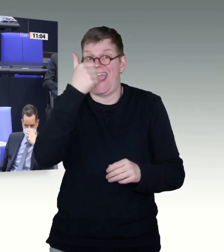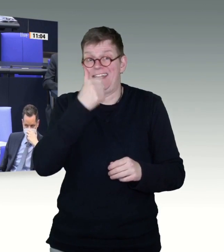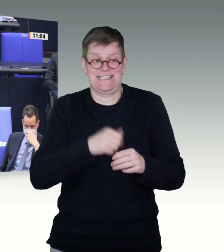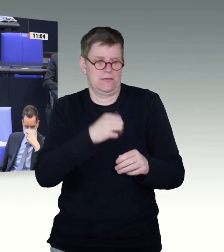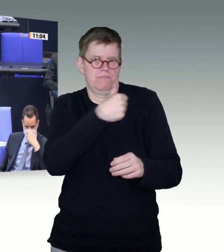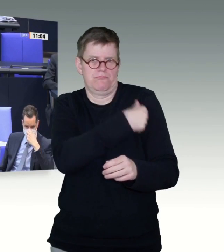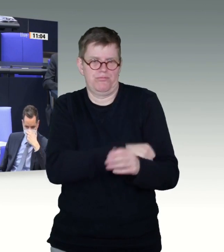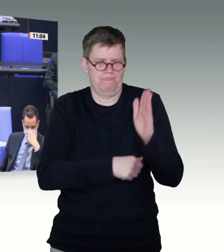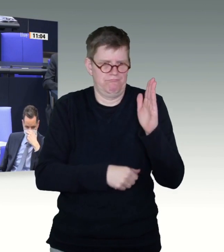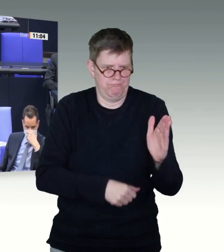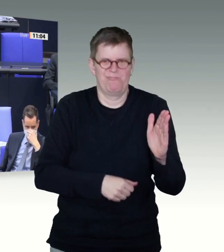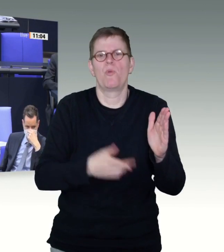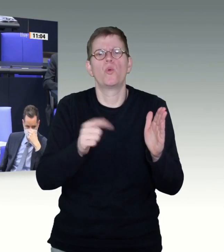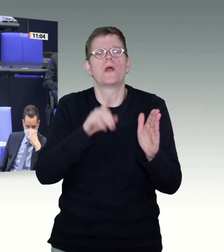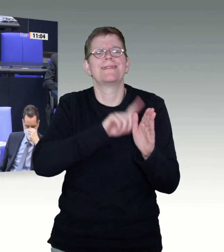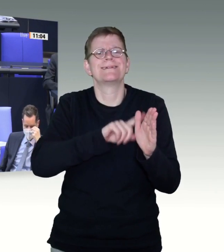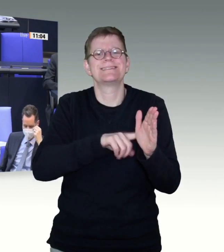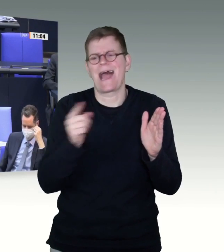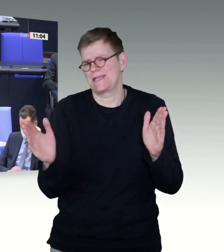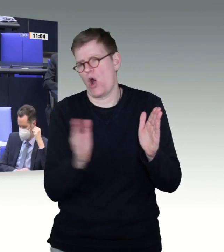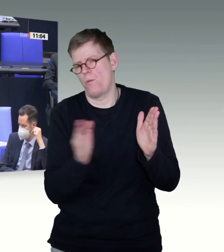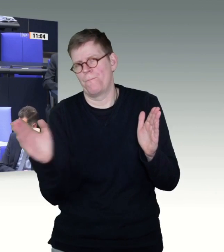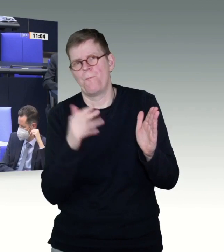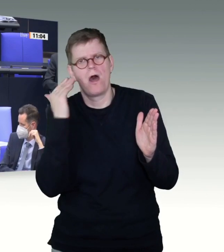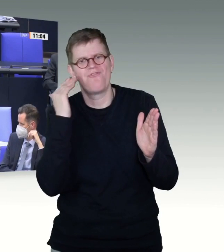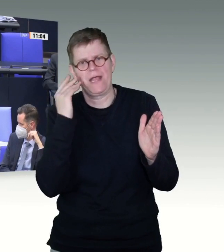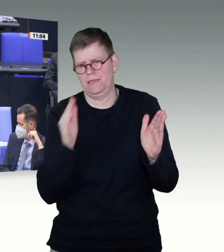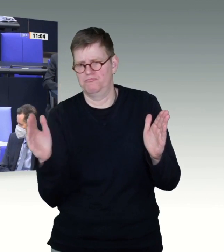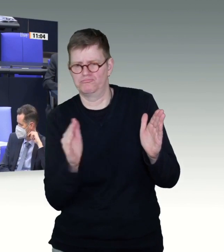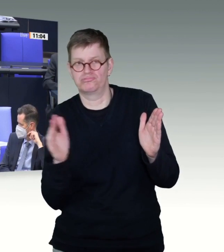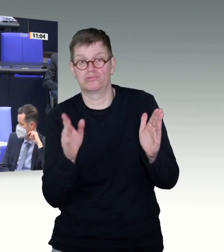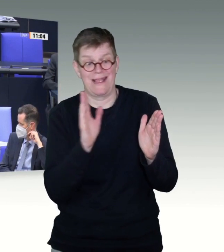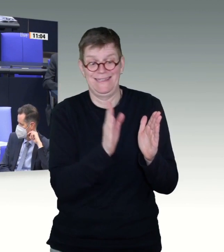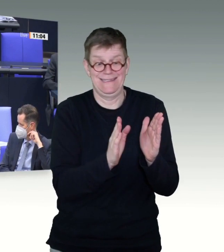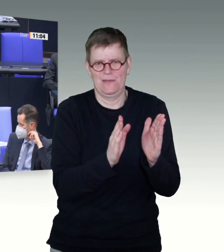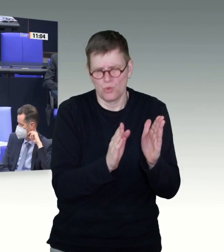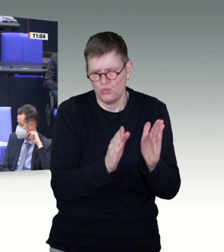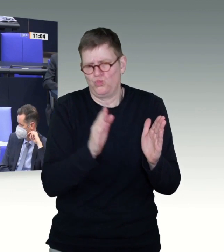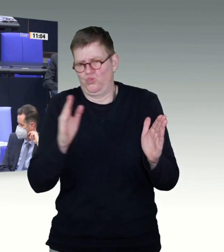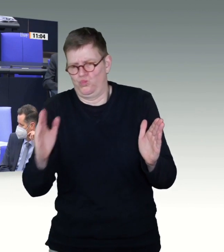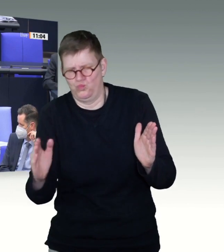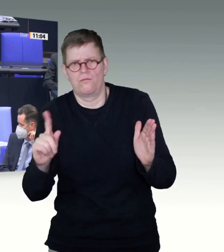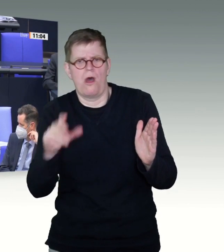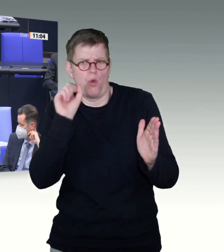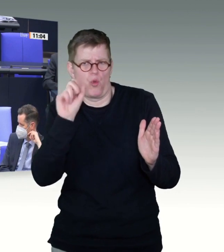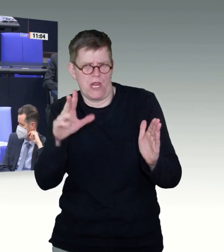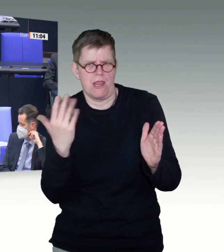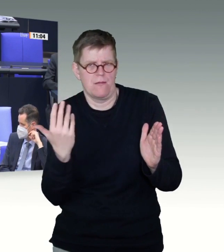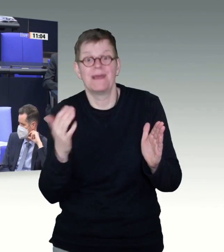darauf durch smarte Lösungen flexibel reagieren kann, das ist doch der Sinn unseres Antrages. Und das haben Sie